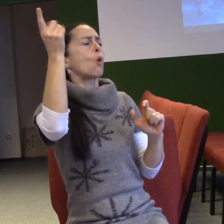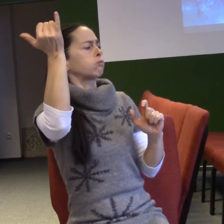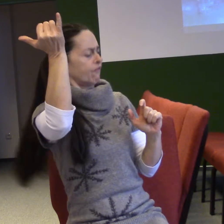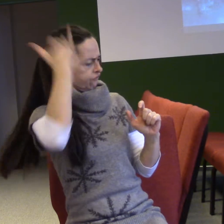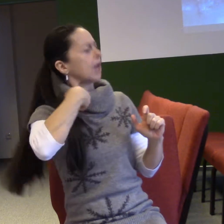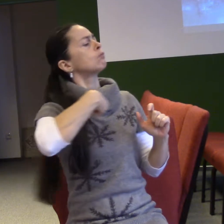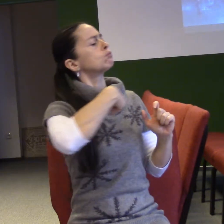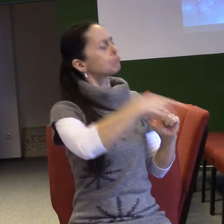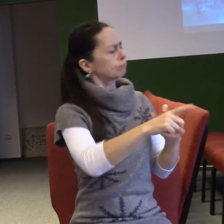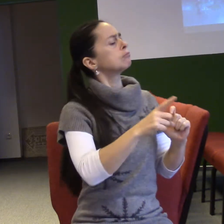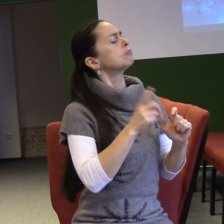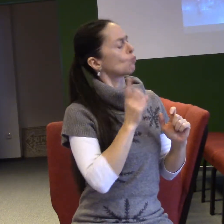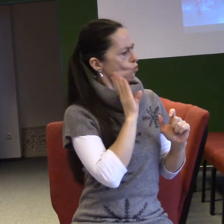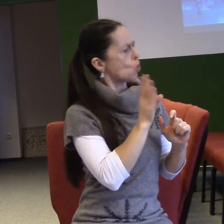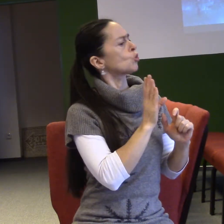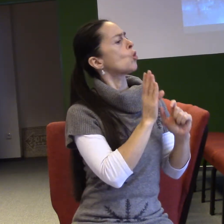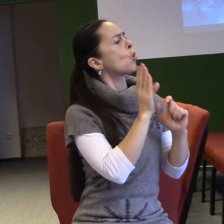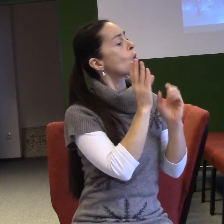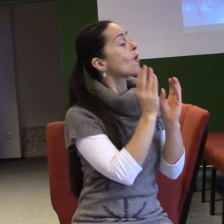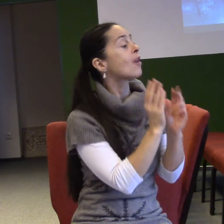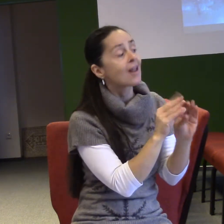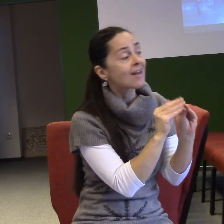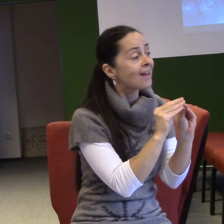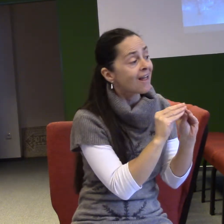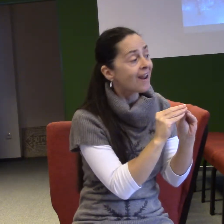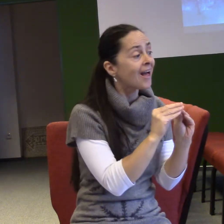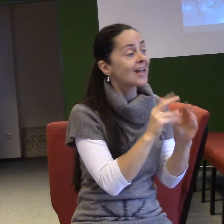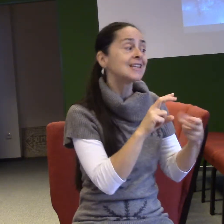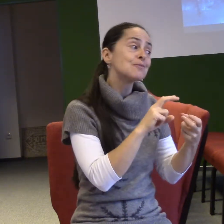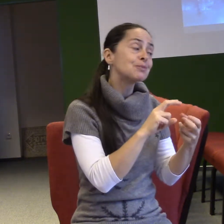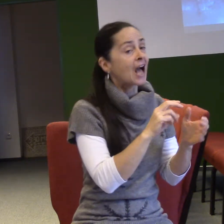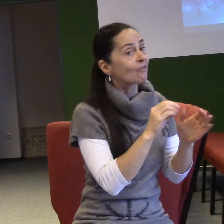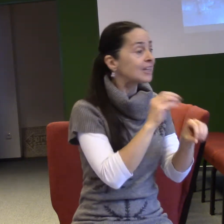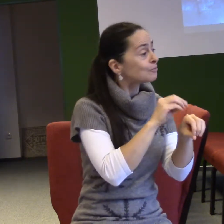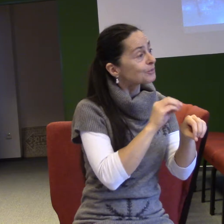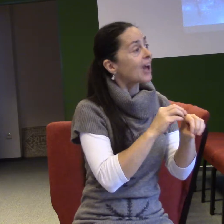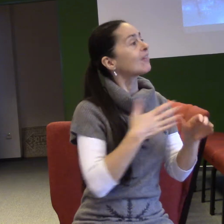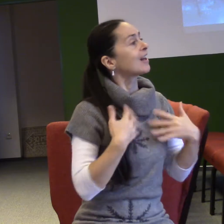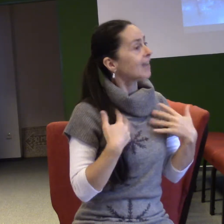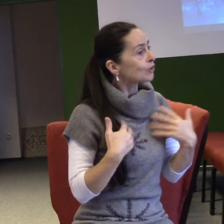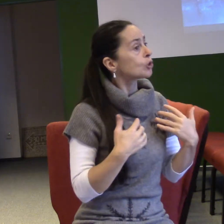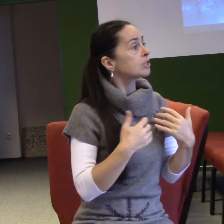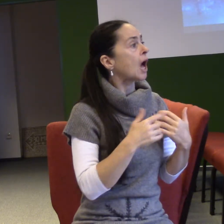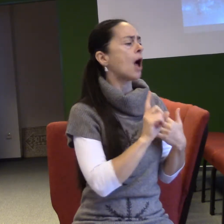zprávy. Protože si však neuvěřil, budeš měmi a nepromluvíš až do dne, kdy se ty věci naplní.